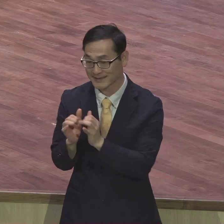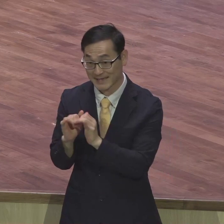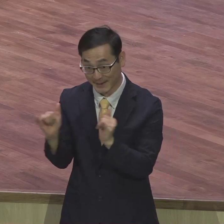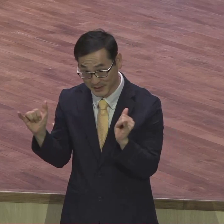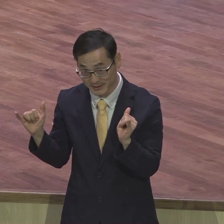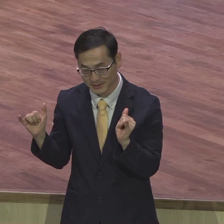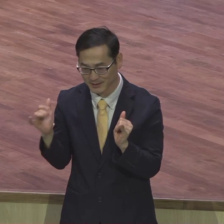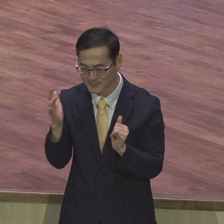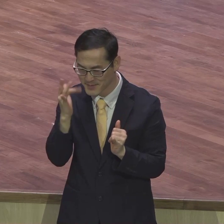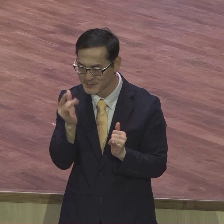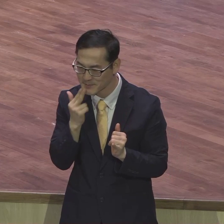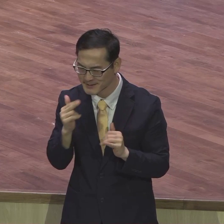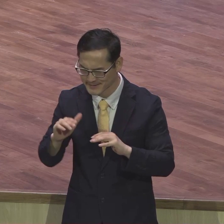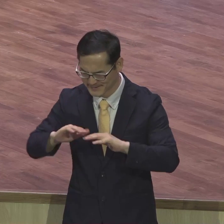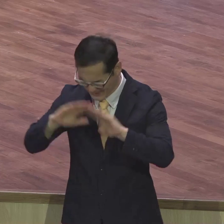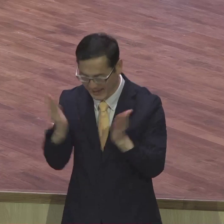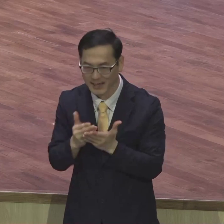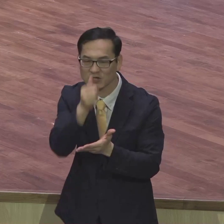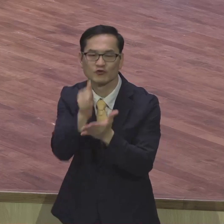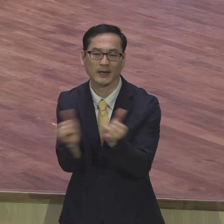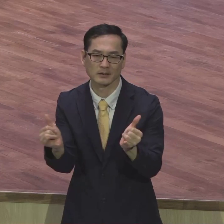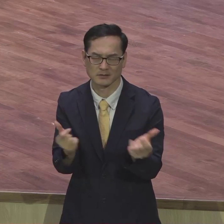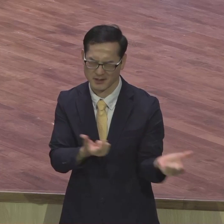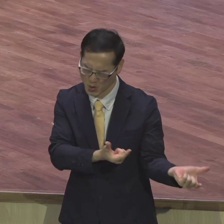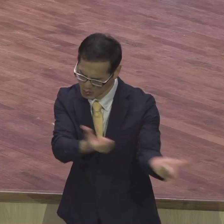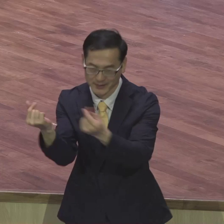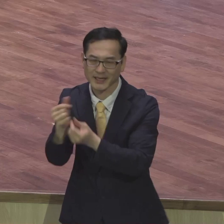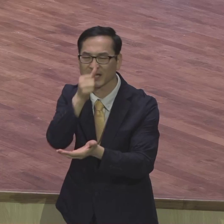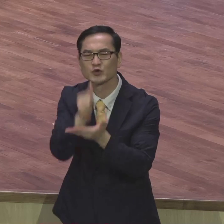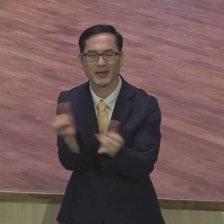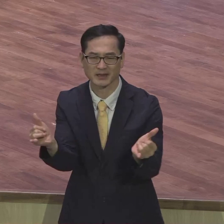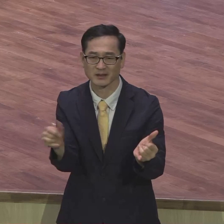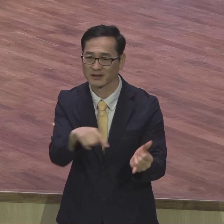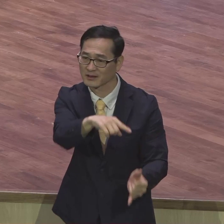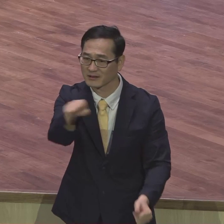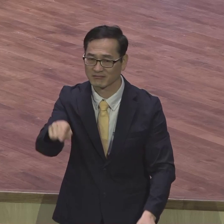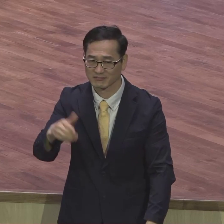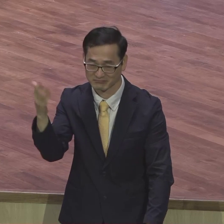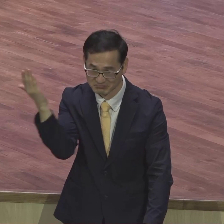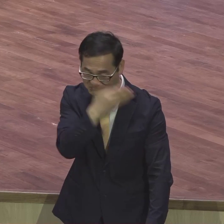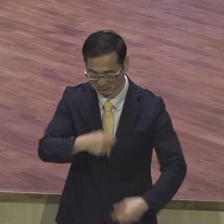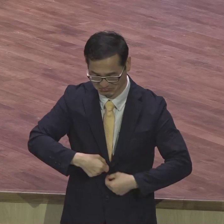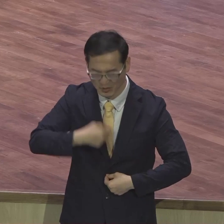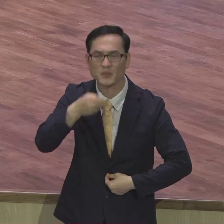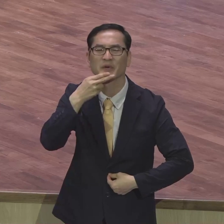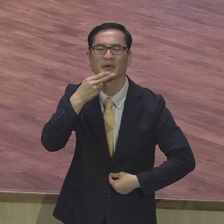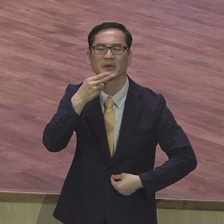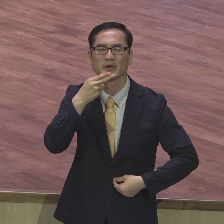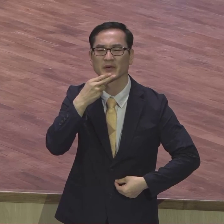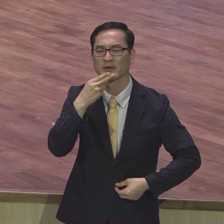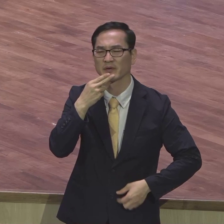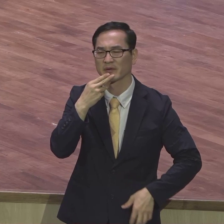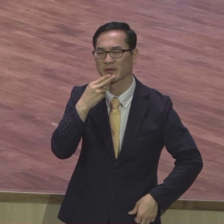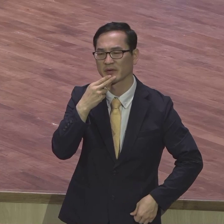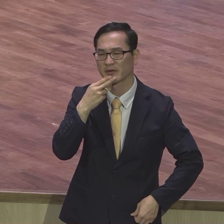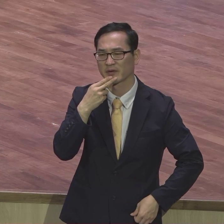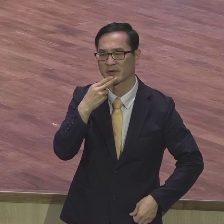모두 다 죄인이다 모두 다 죄인이다 의인은 한 사람도 없다 모두 다 죄인이다